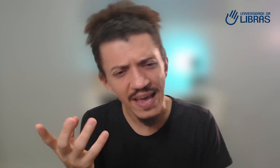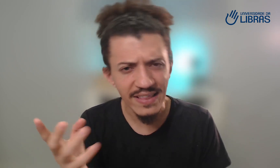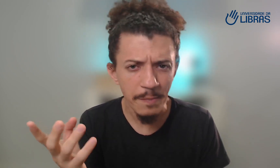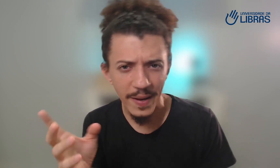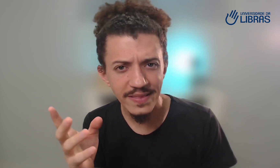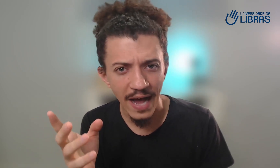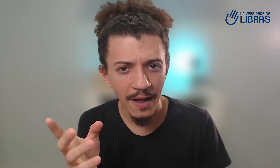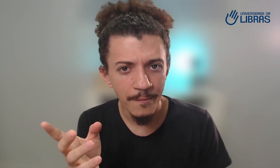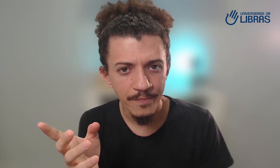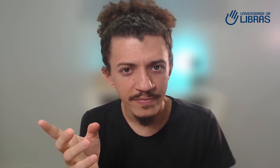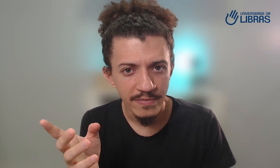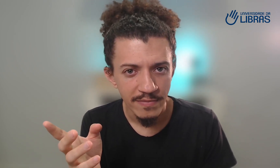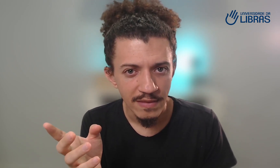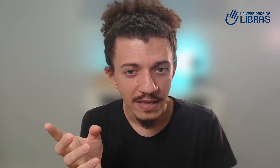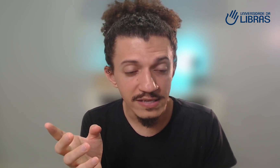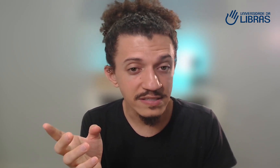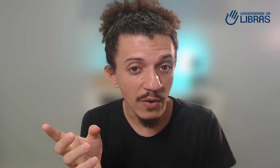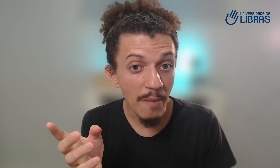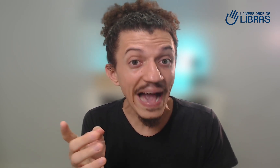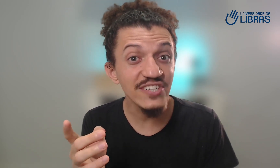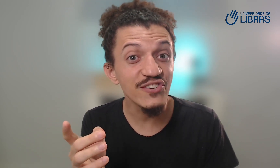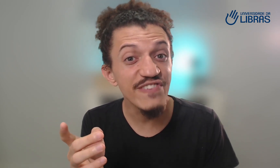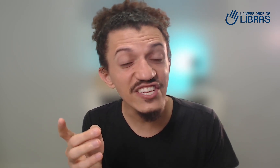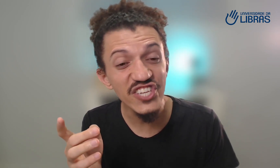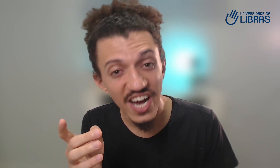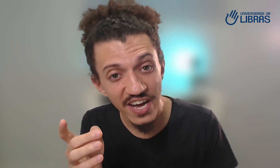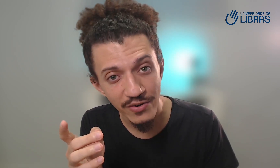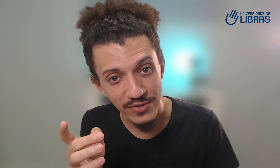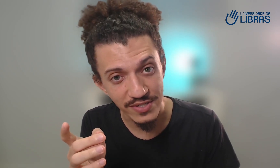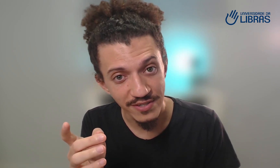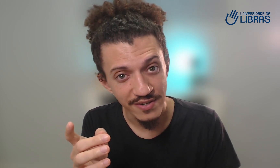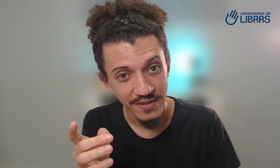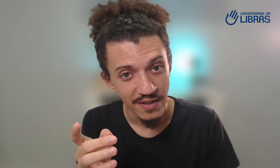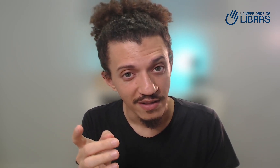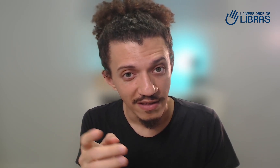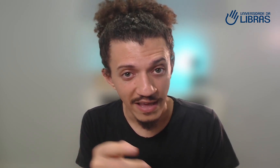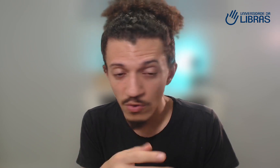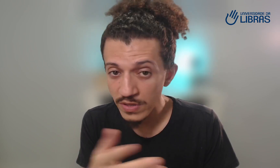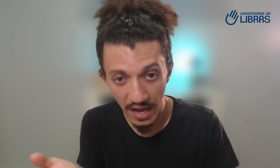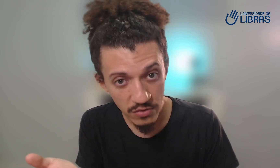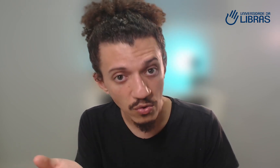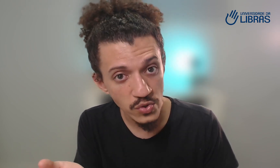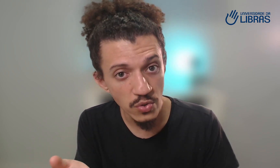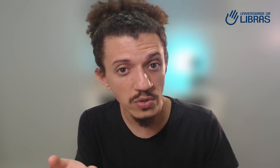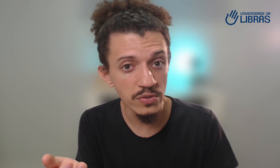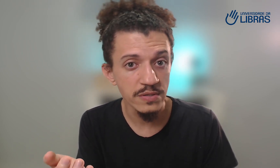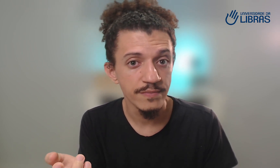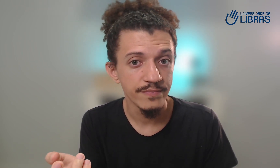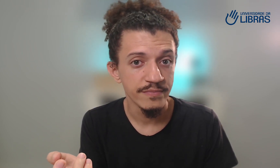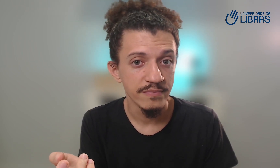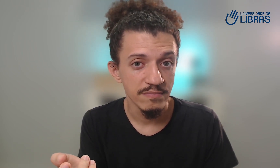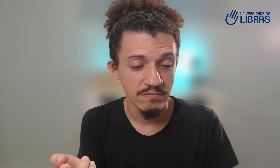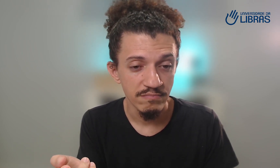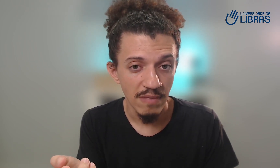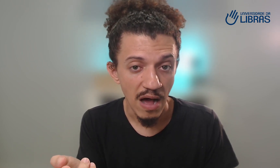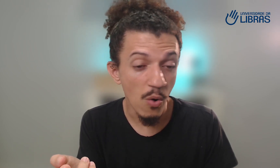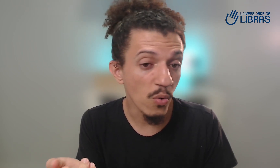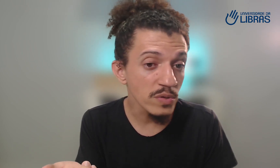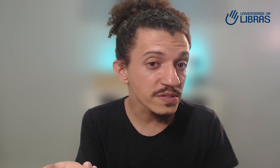interpretar, estão há mais de 20 anos em contato com surdos. Alguns